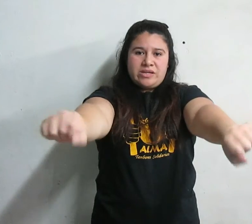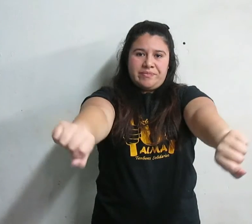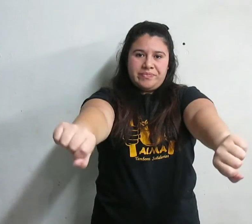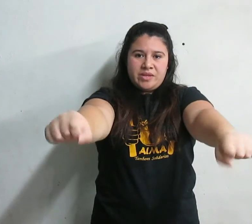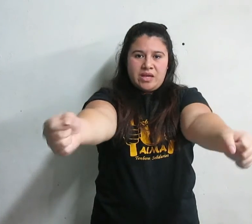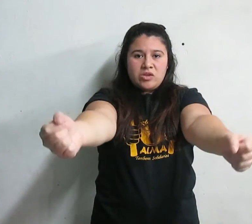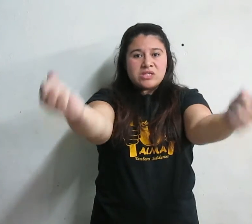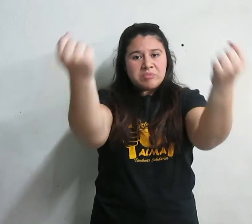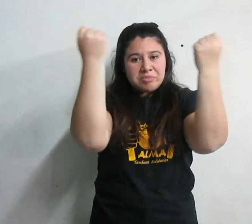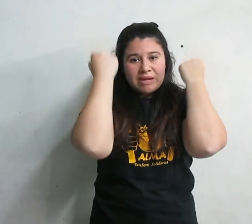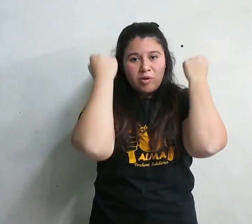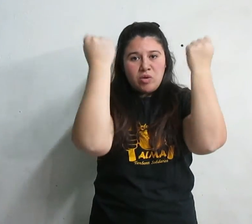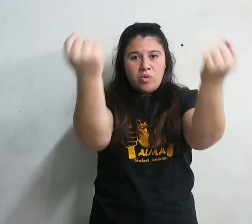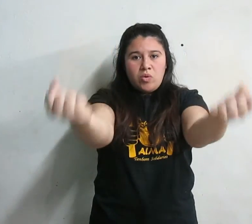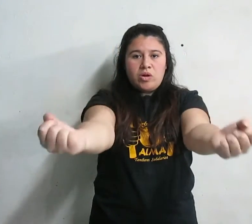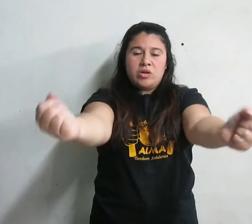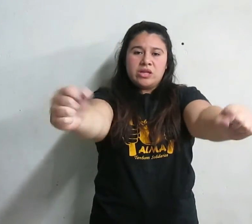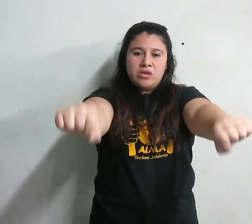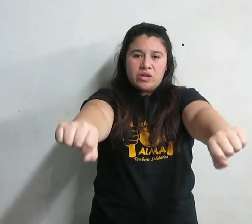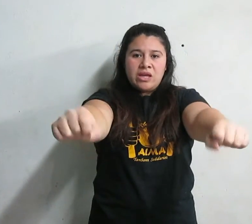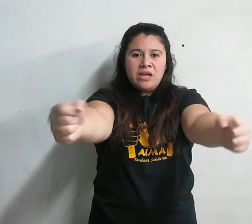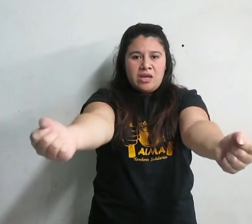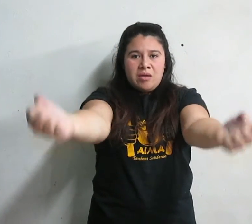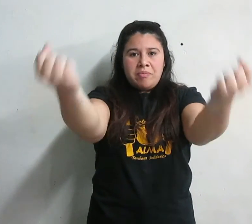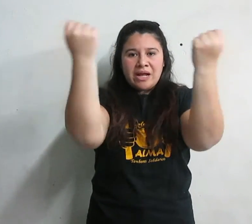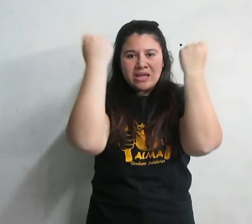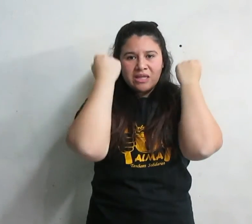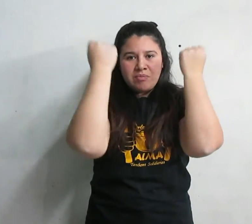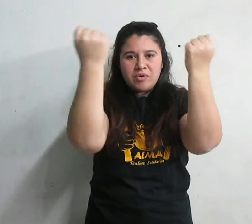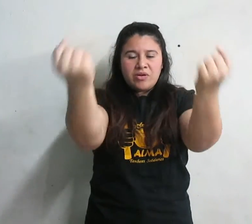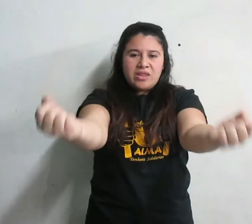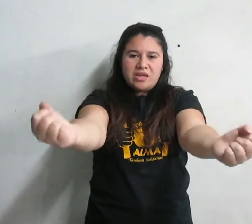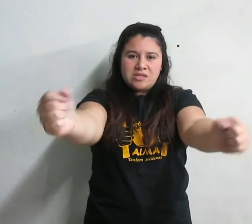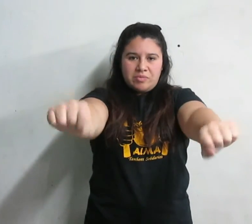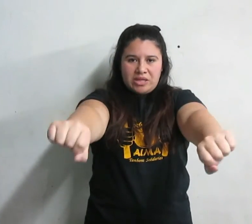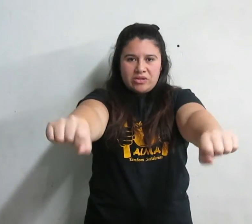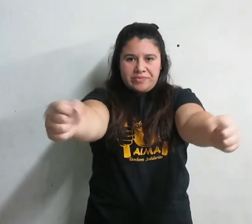Entonces preparamos los músculos, los tendones, para este tipo de instrumento.